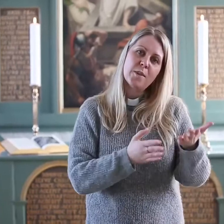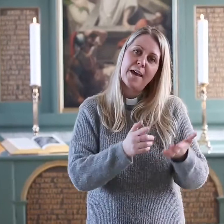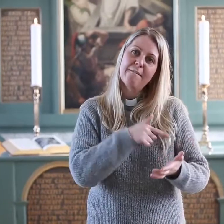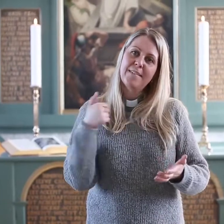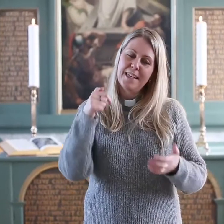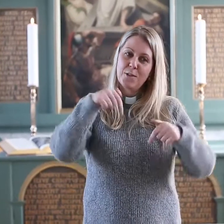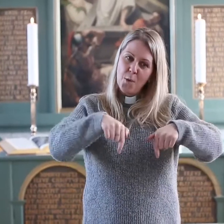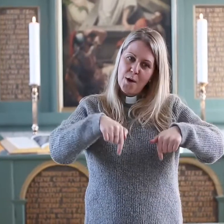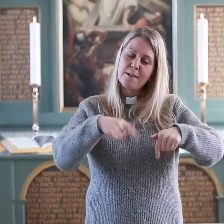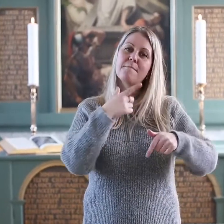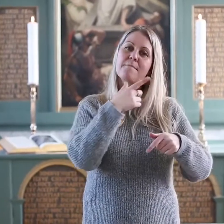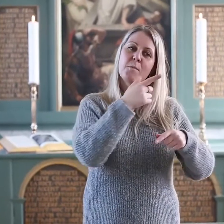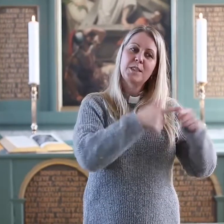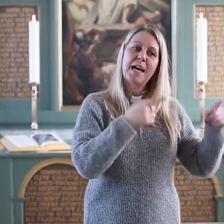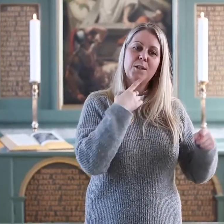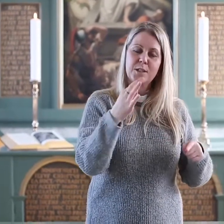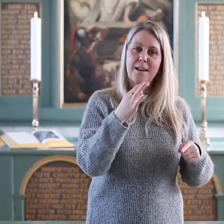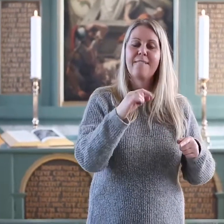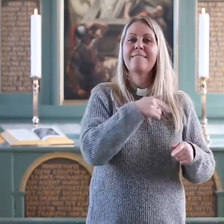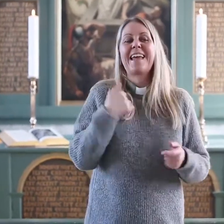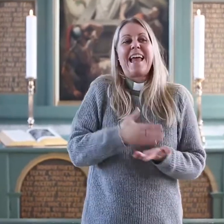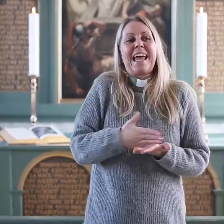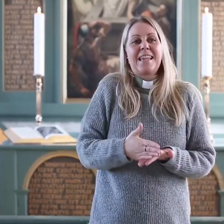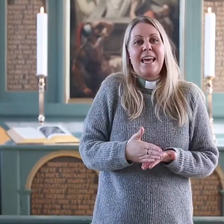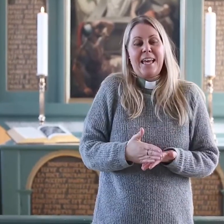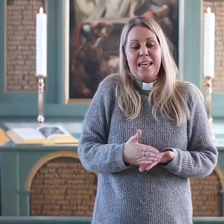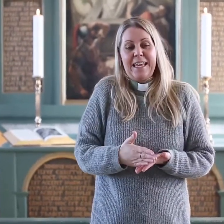Så på skjertårsda blir vi på en måte rene, både på føttene